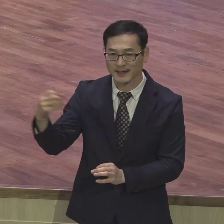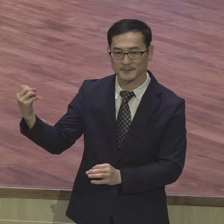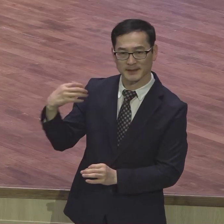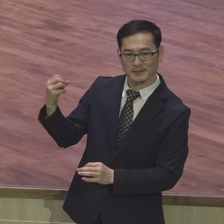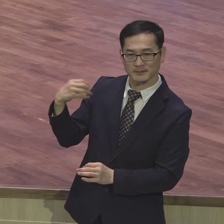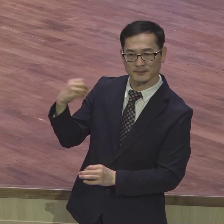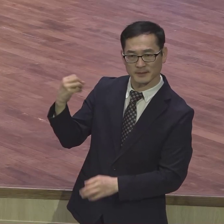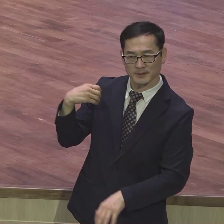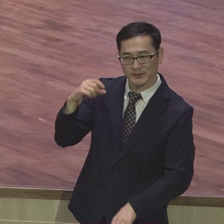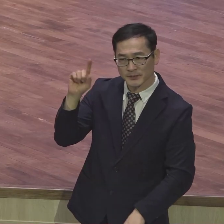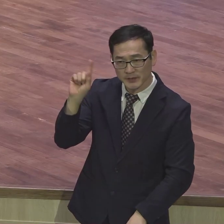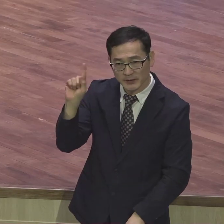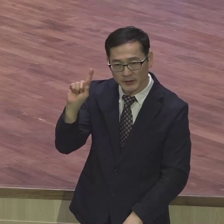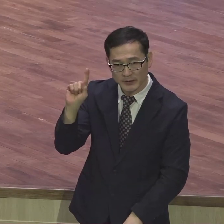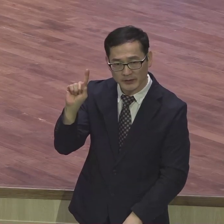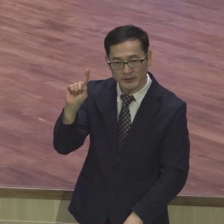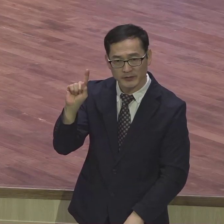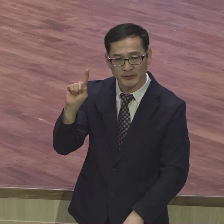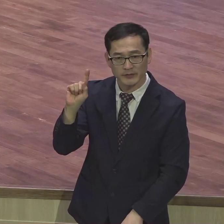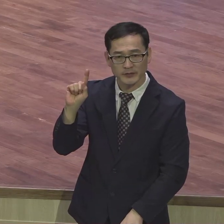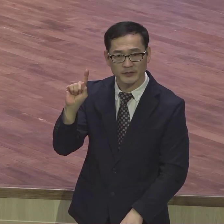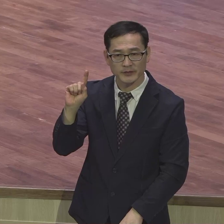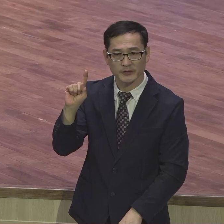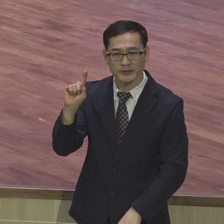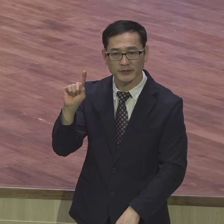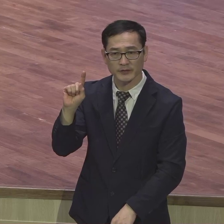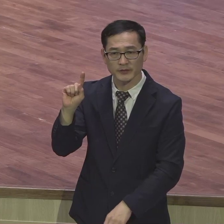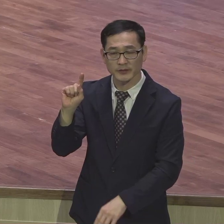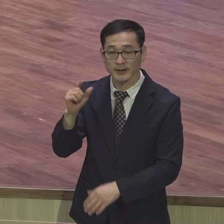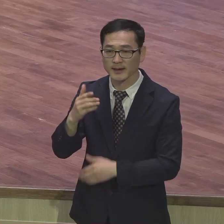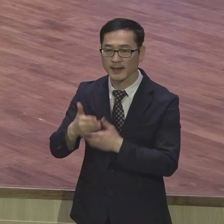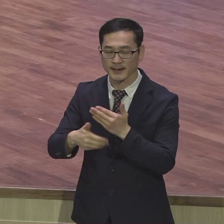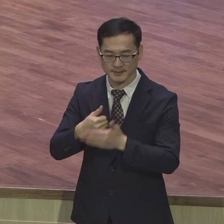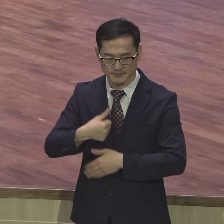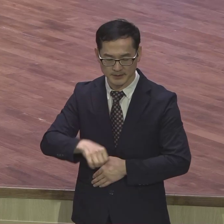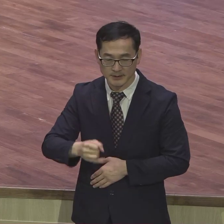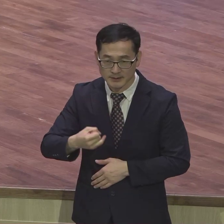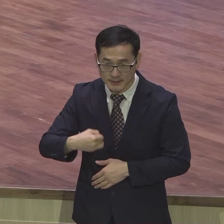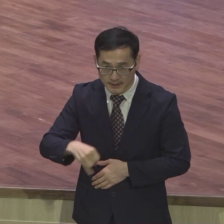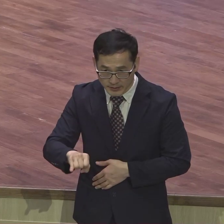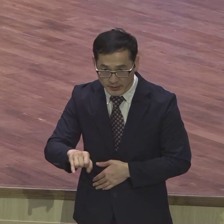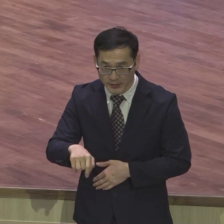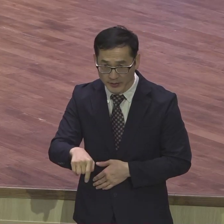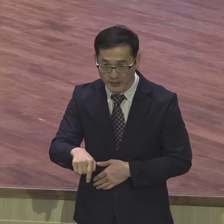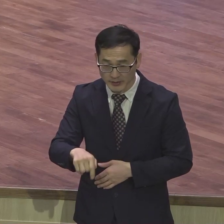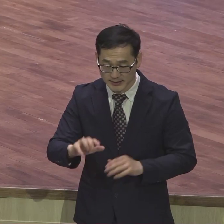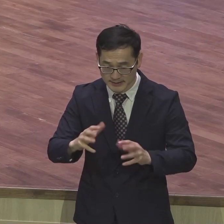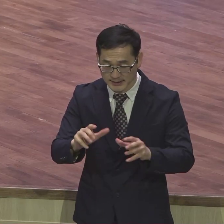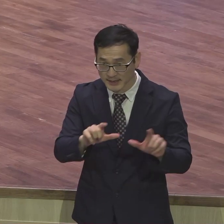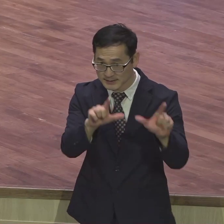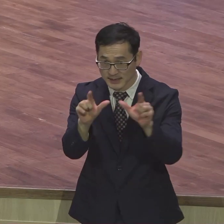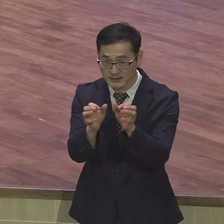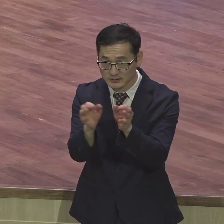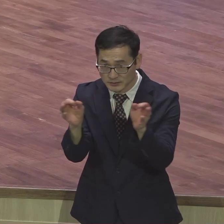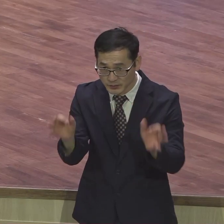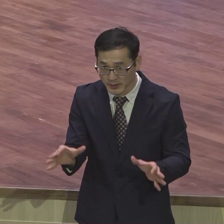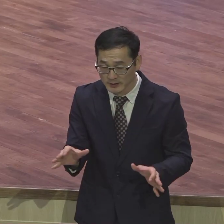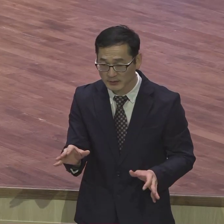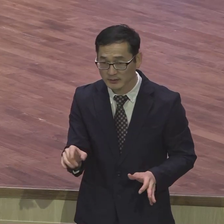하나님의 자녀가 하나님의 땅에 살면서 어떤 삶을 살아야